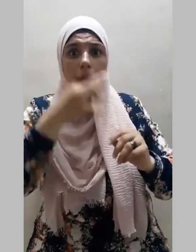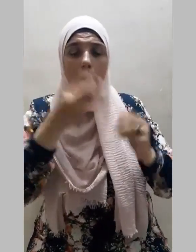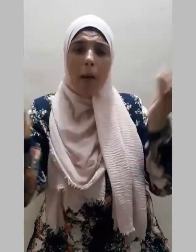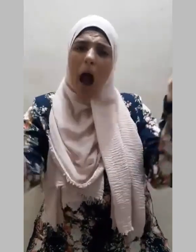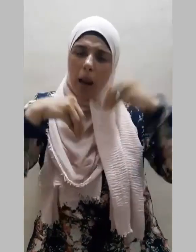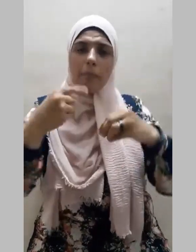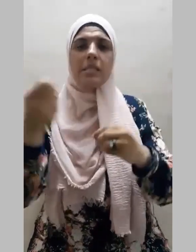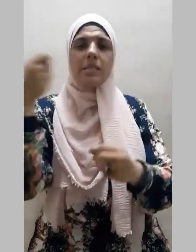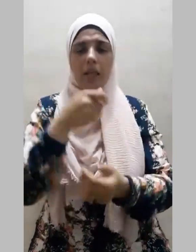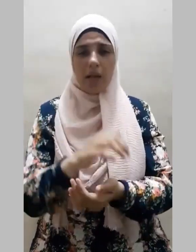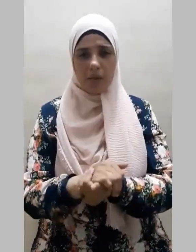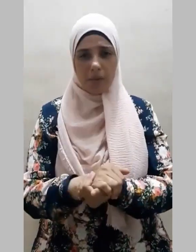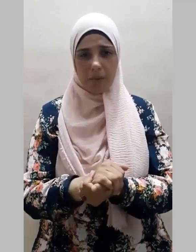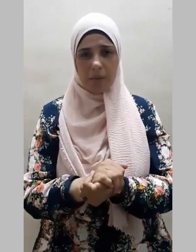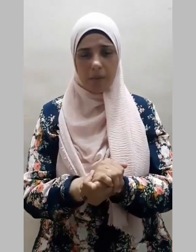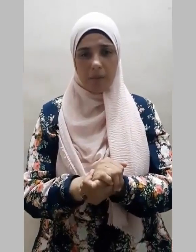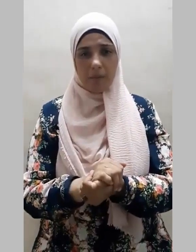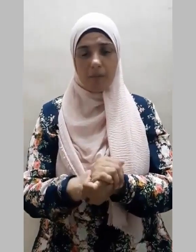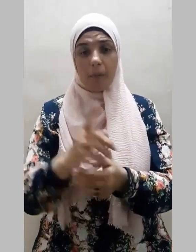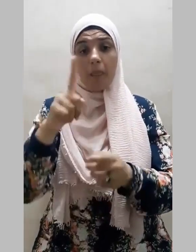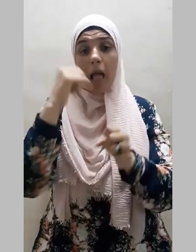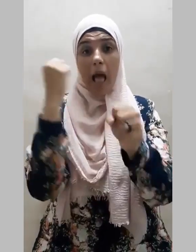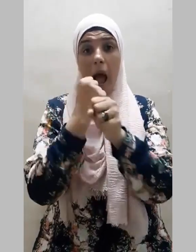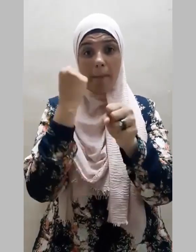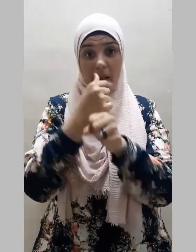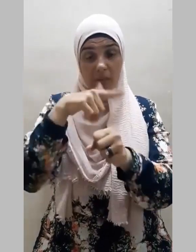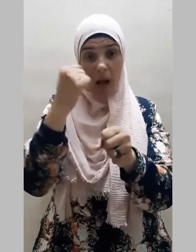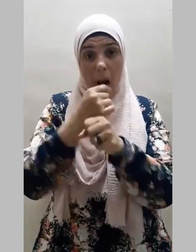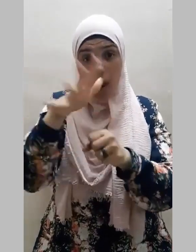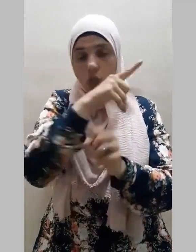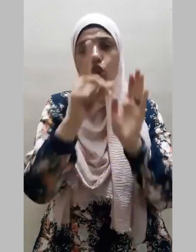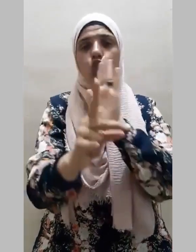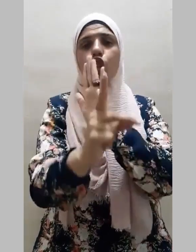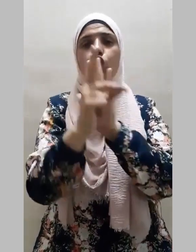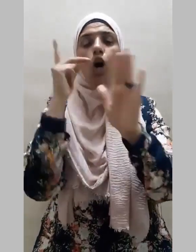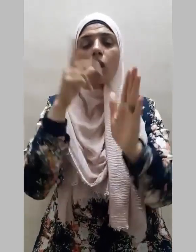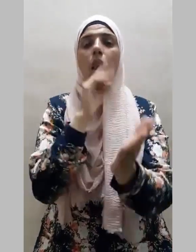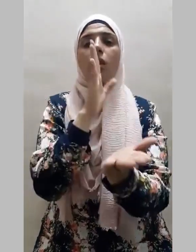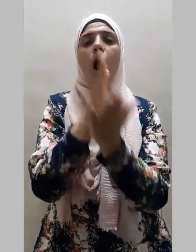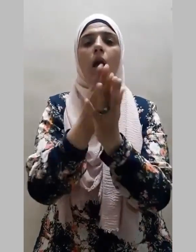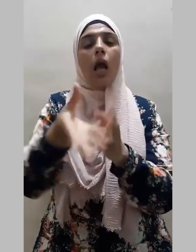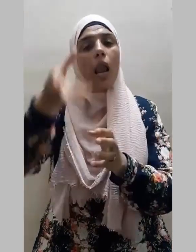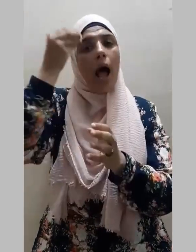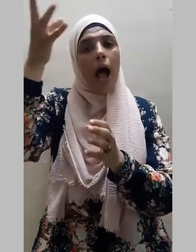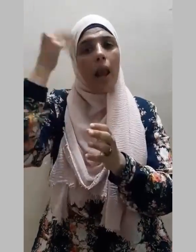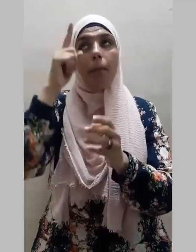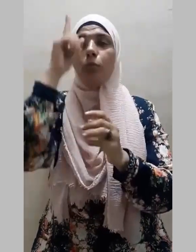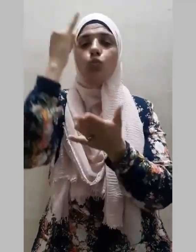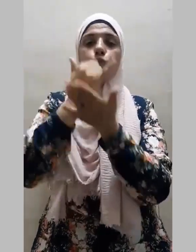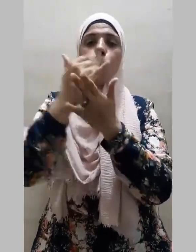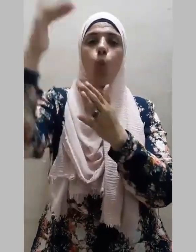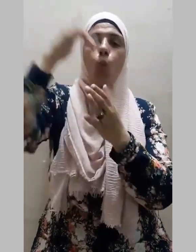فالعمل شرط لتحقيق العلم الرباني لدنيه